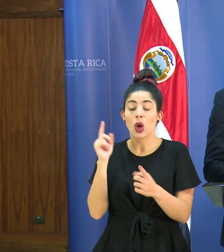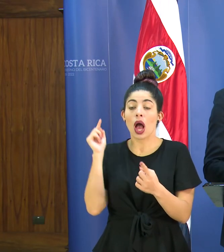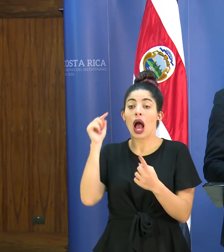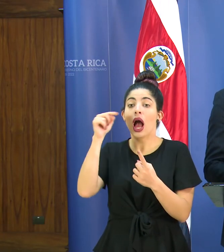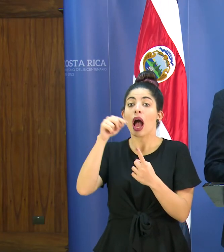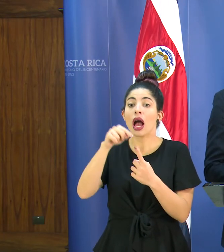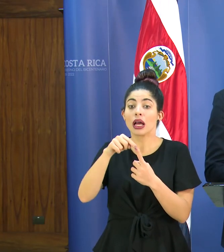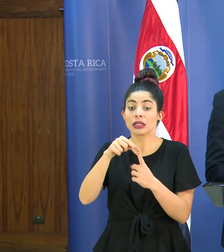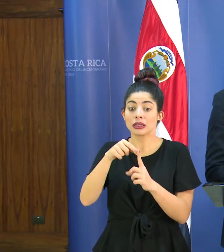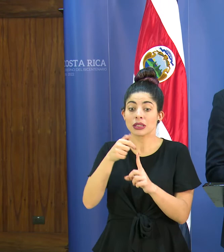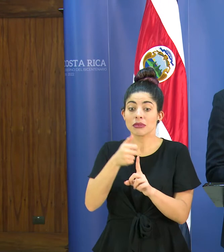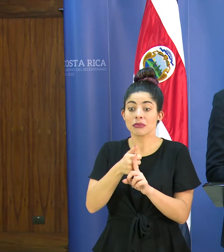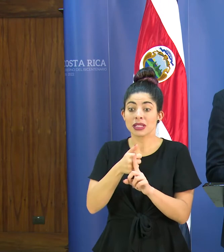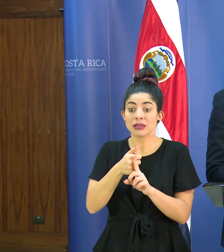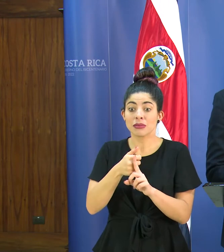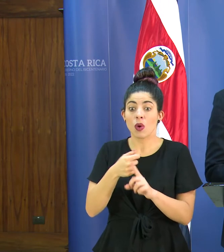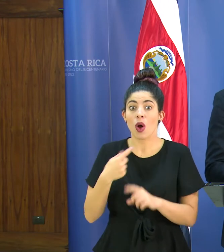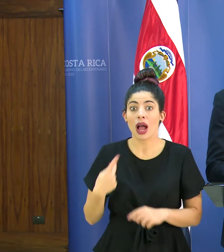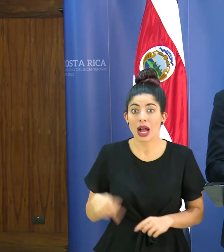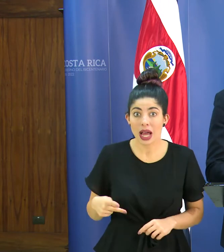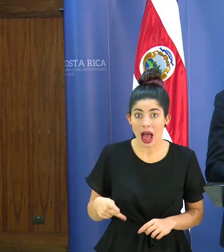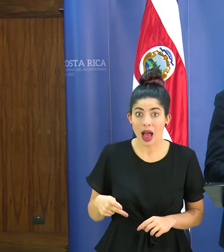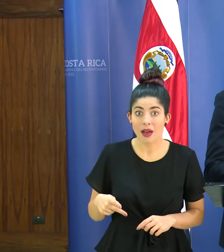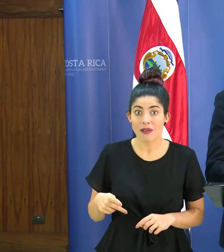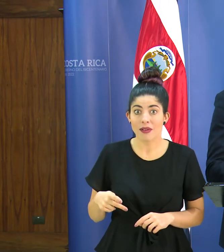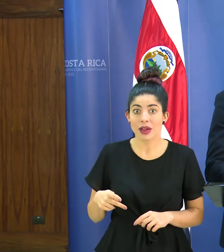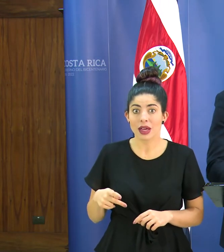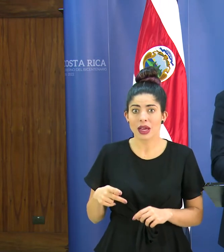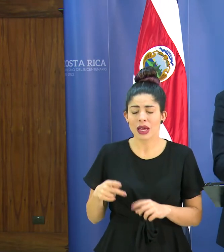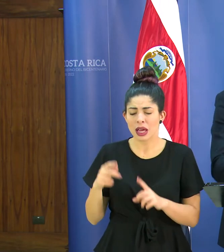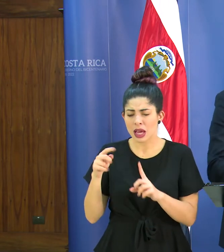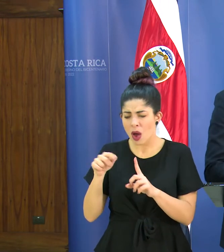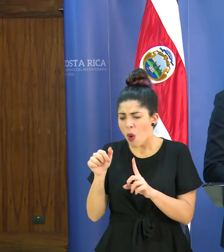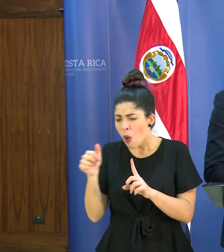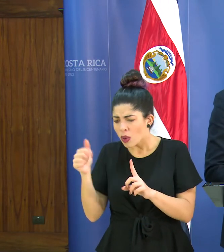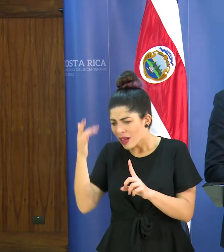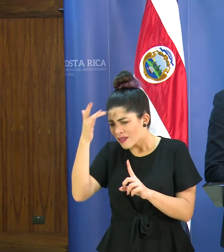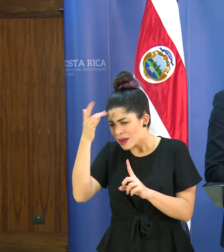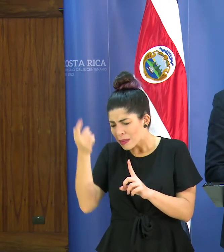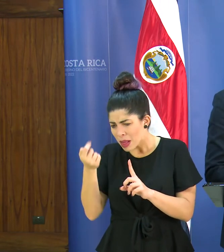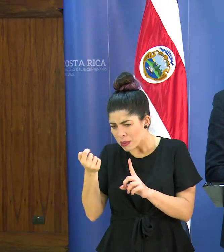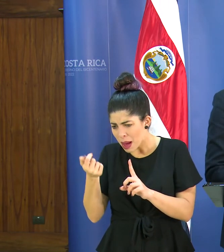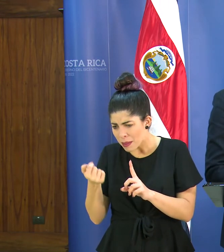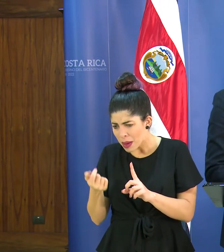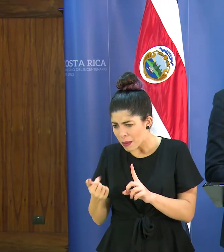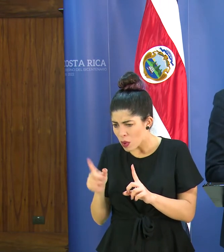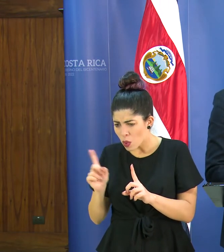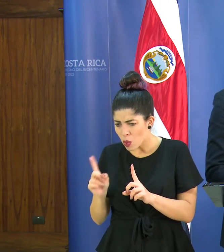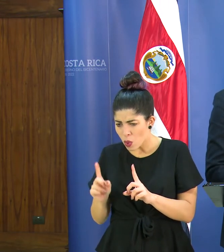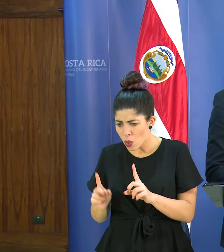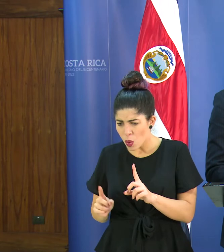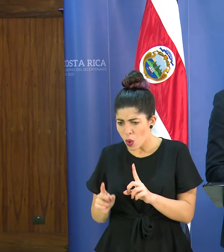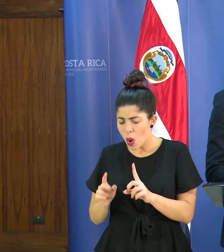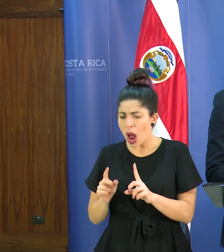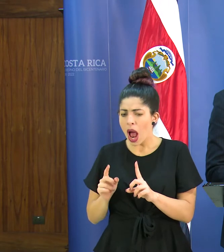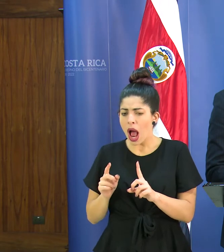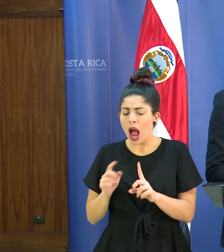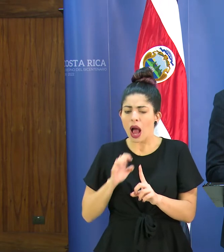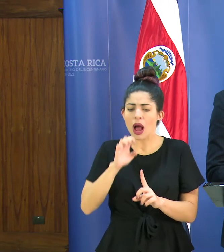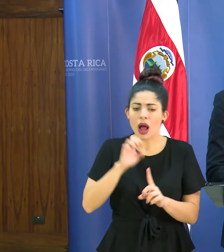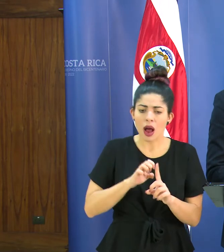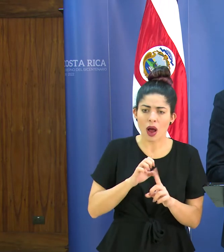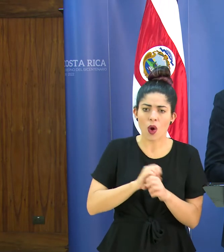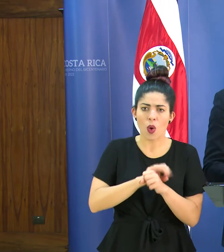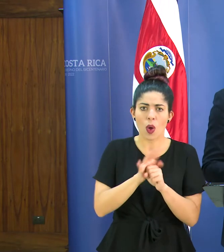que él tuvo el cuadro grave en donde se le descartan otros virus respiratorios que se analiza justamente por